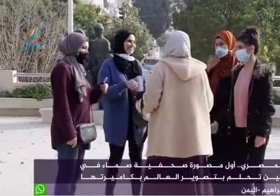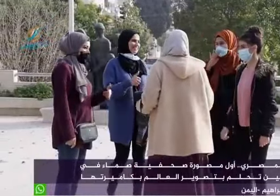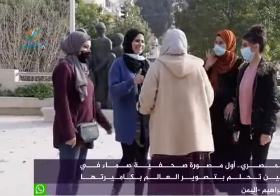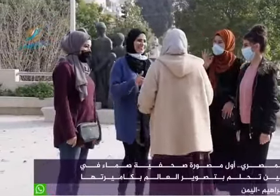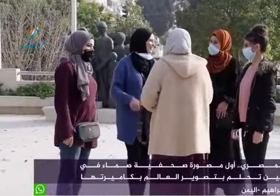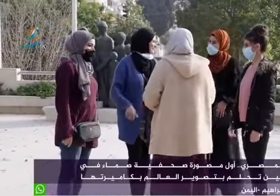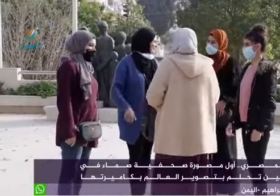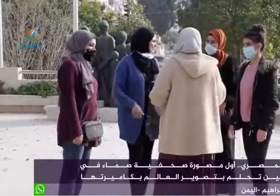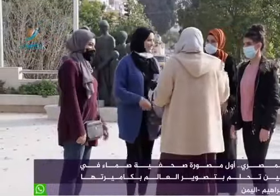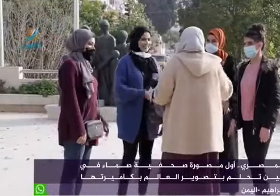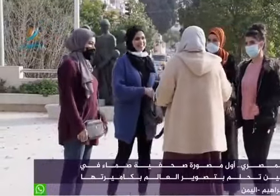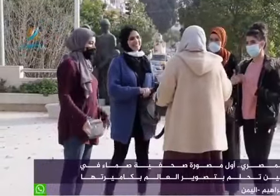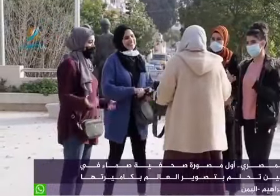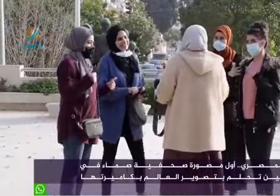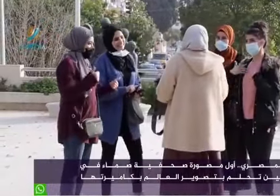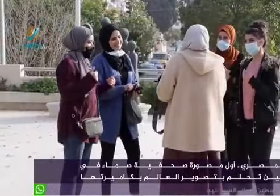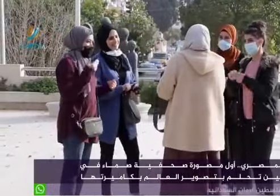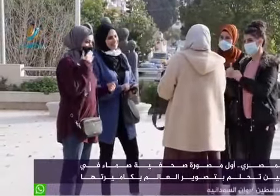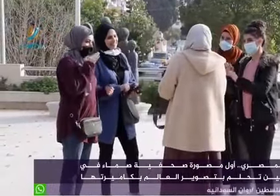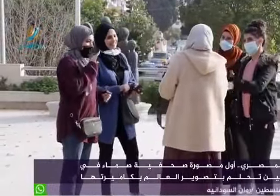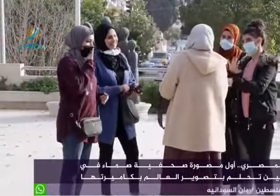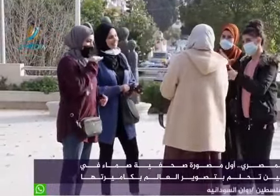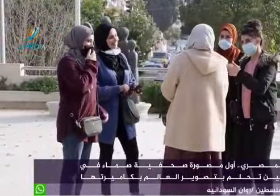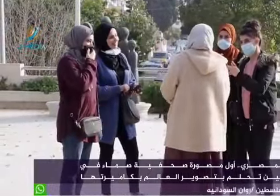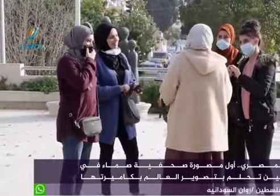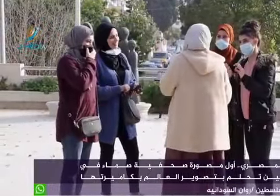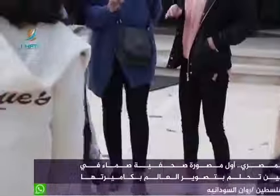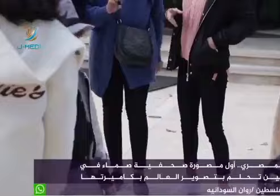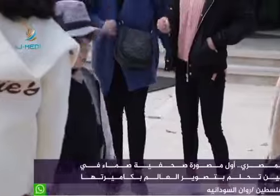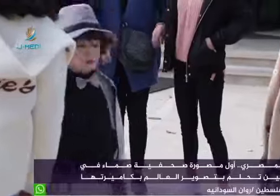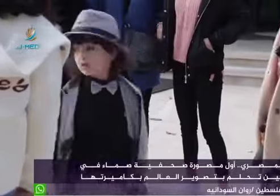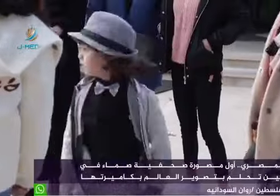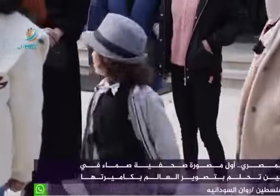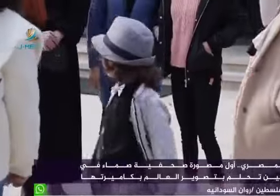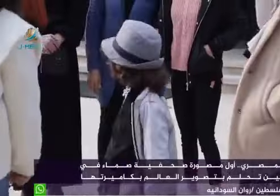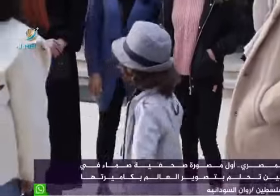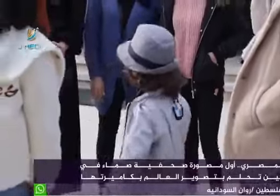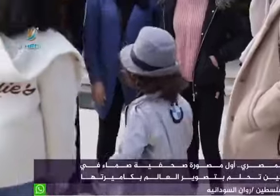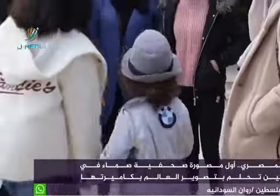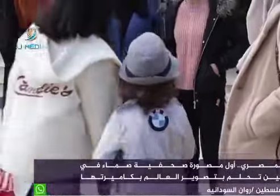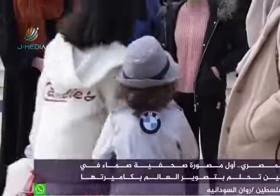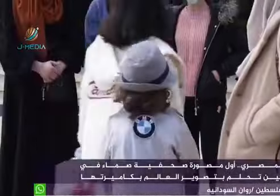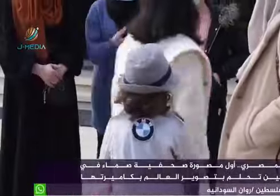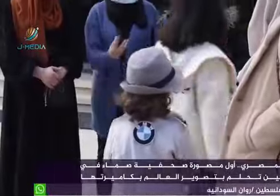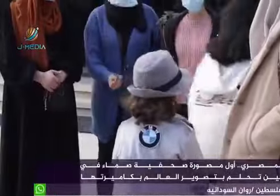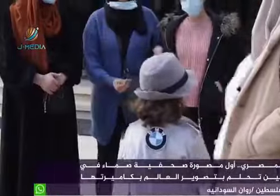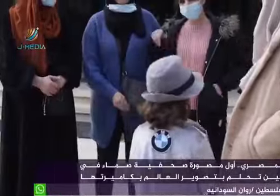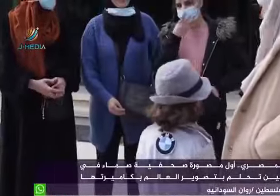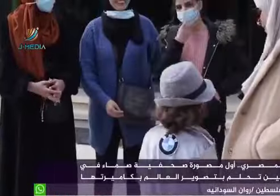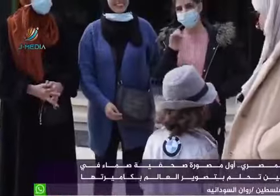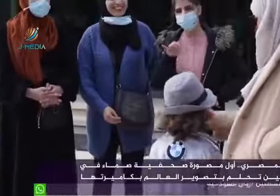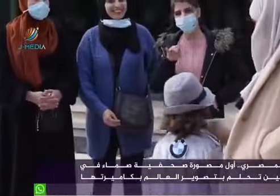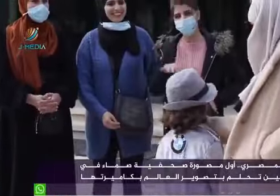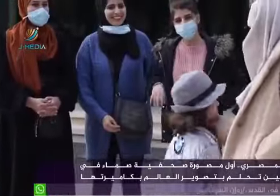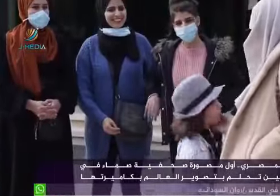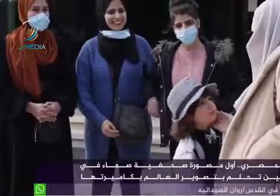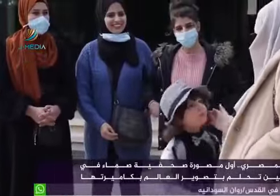وكمان كان في عندي جلسات تصوير مع الأطفال بالنساء حوامل وكثير صوم بيطلبوا